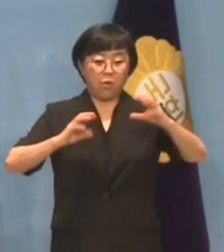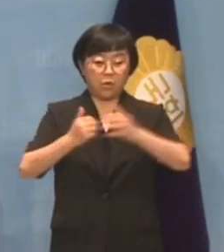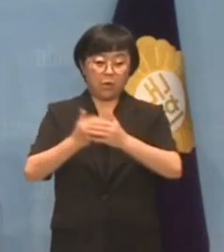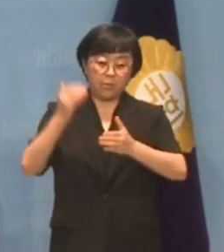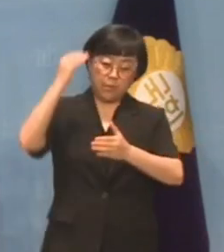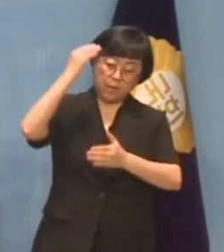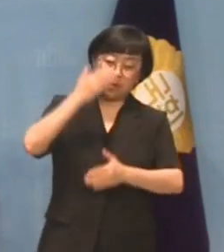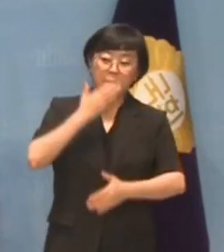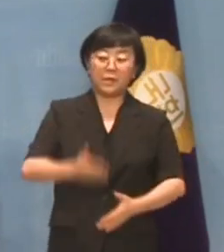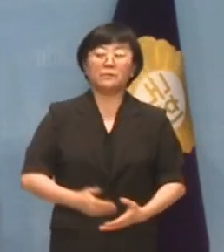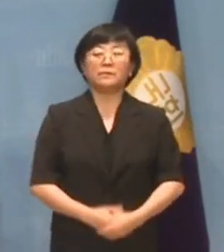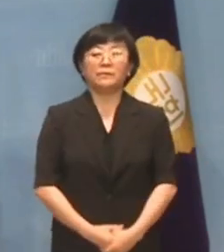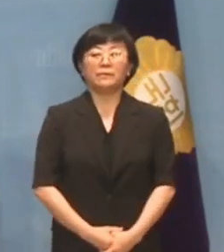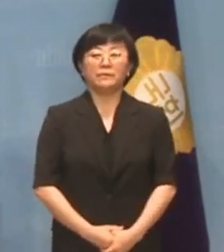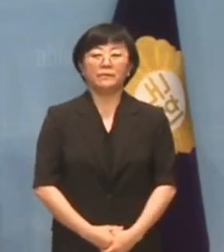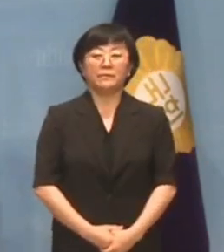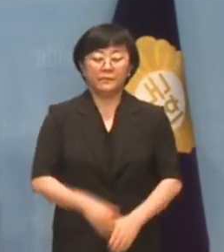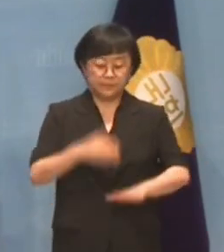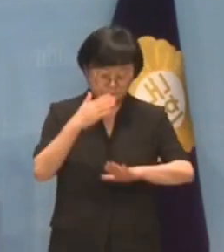걸림돌이 될 뿐입니다. 감사합니다.